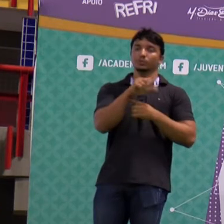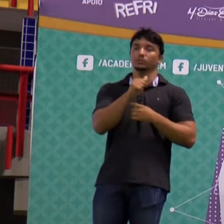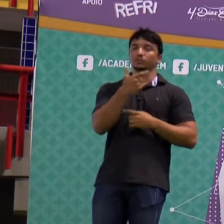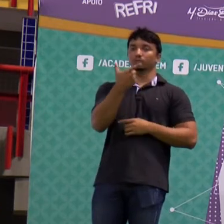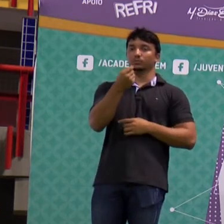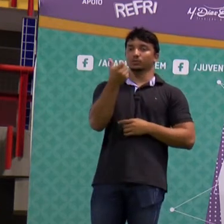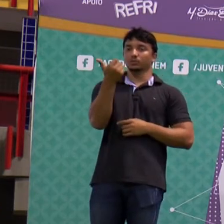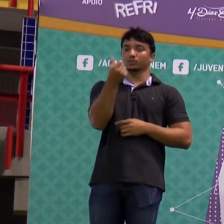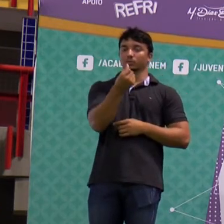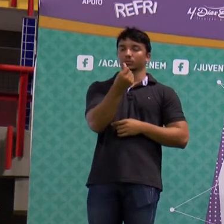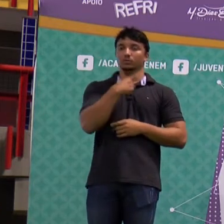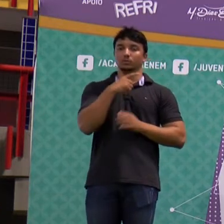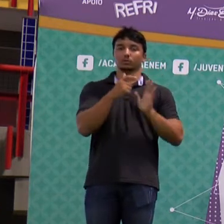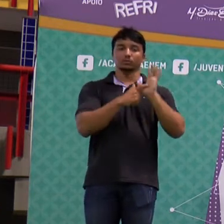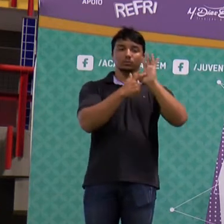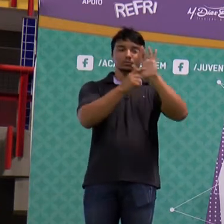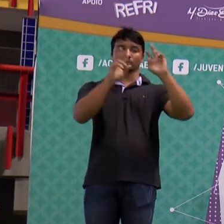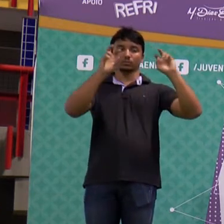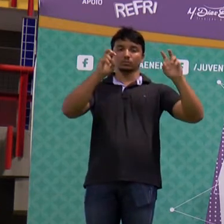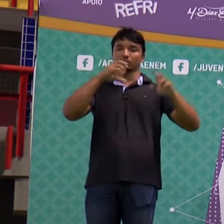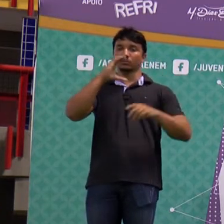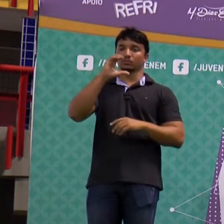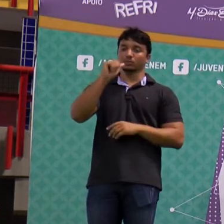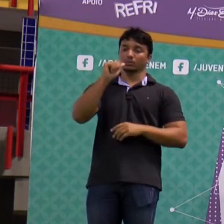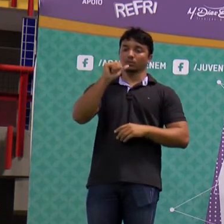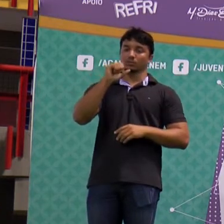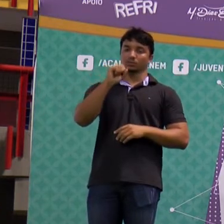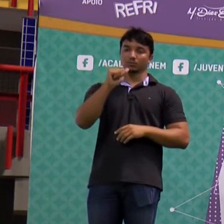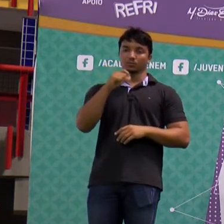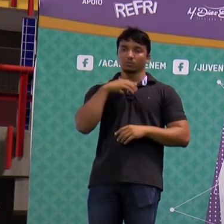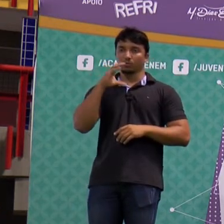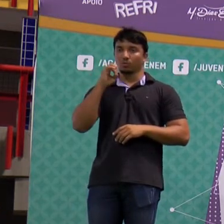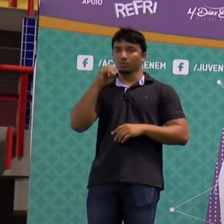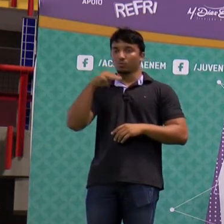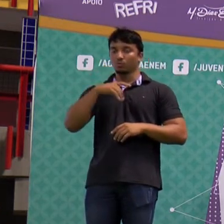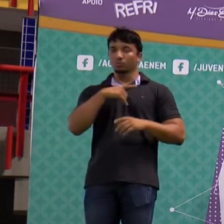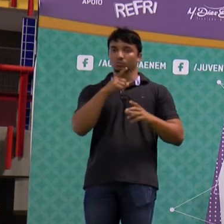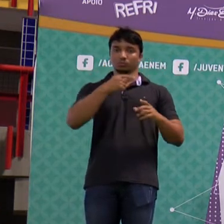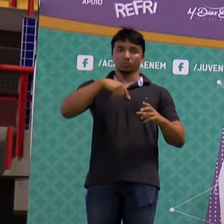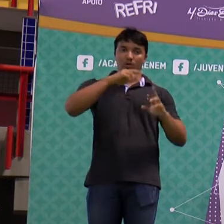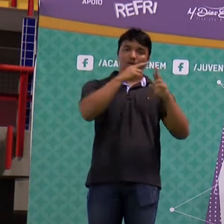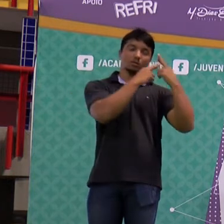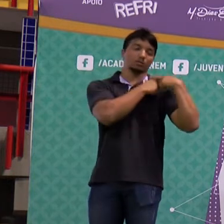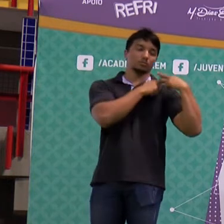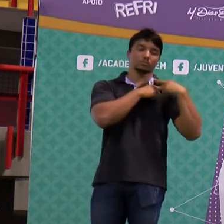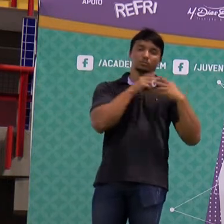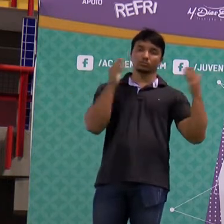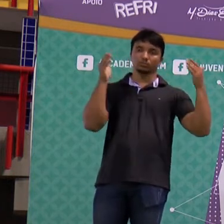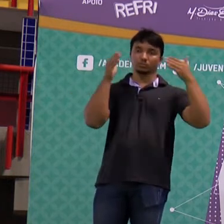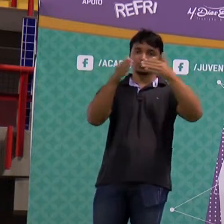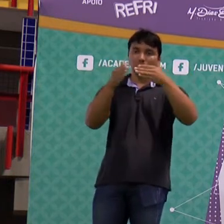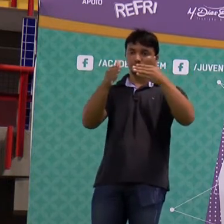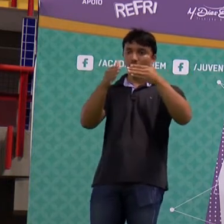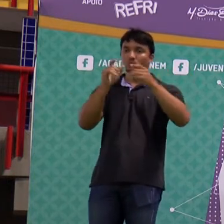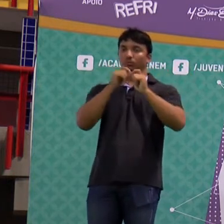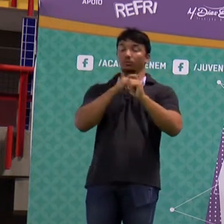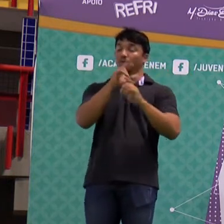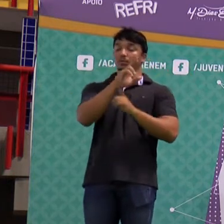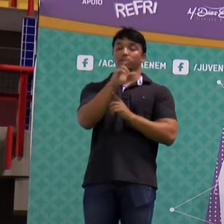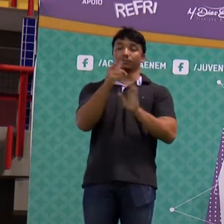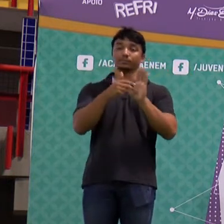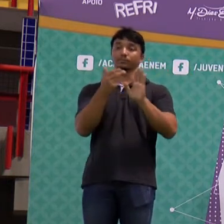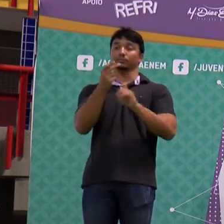2016 apresenta o tema Casa Comum, Nossa Responsabilidade e tem como lema